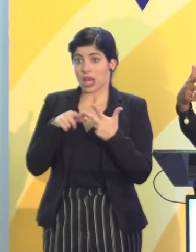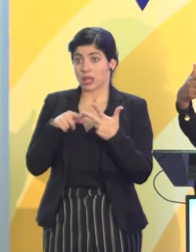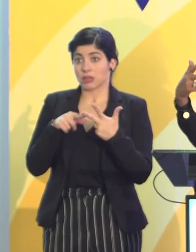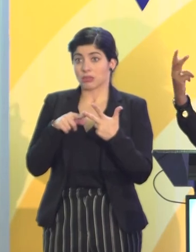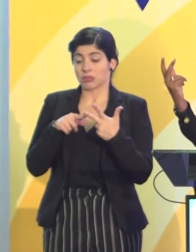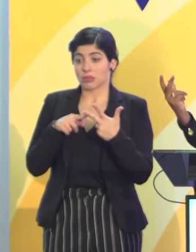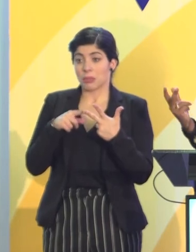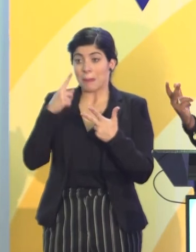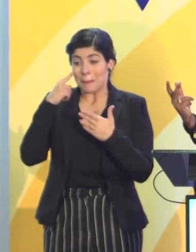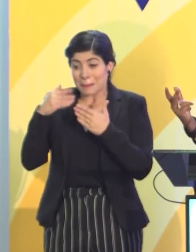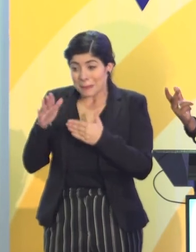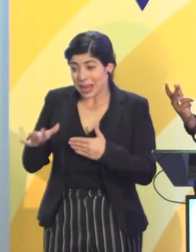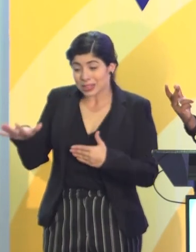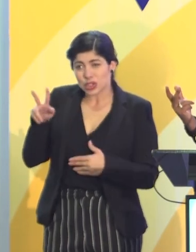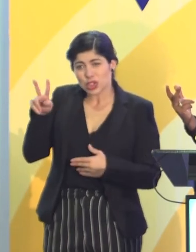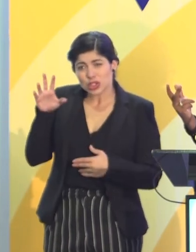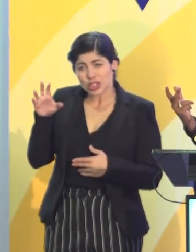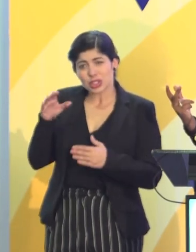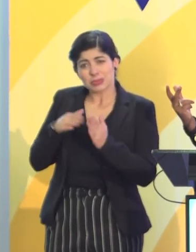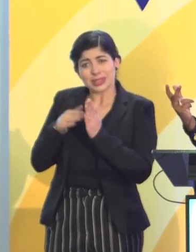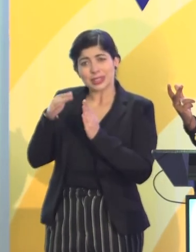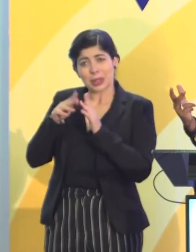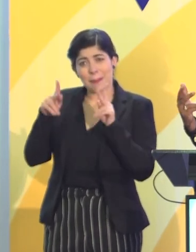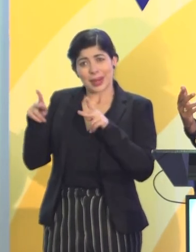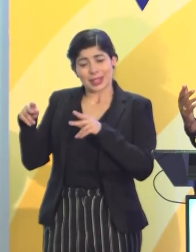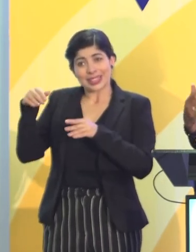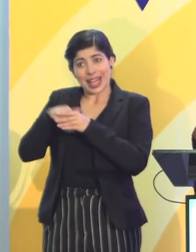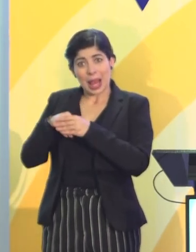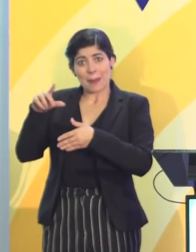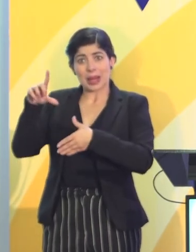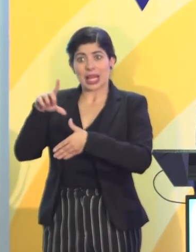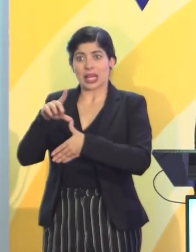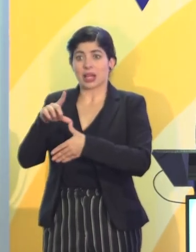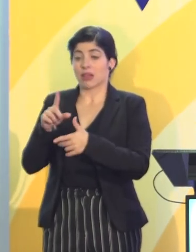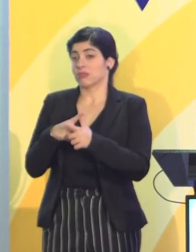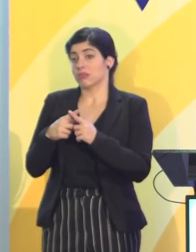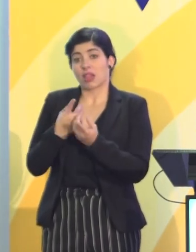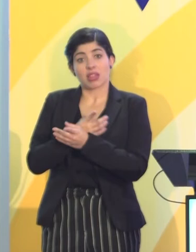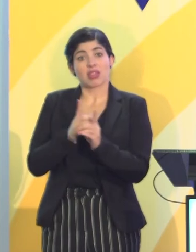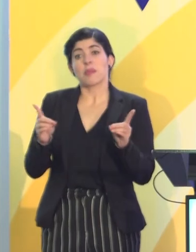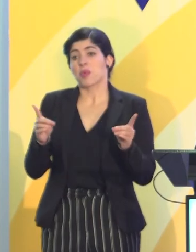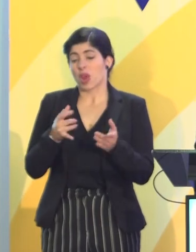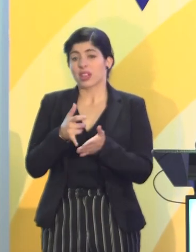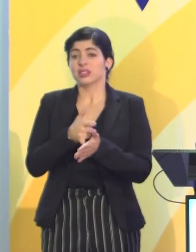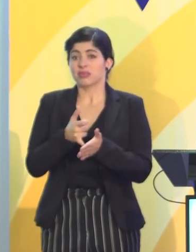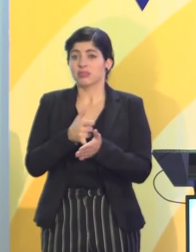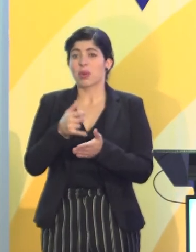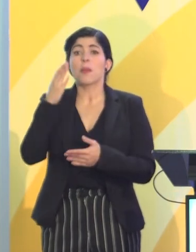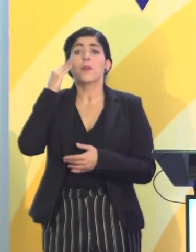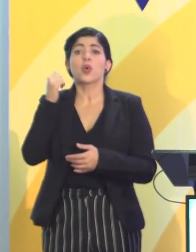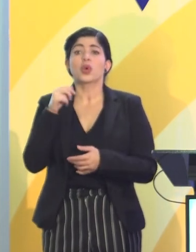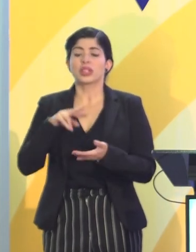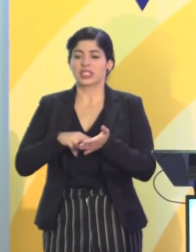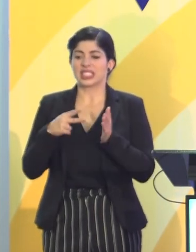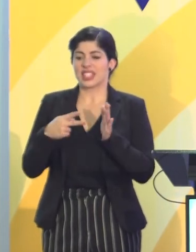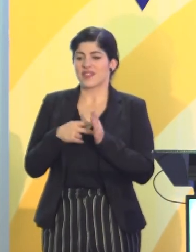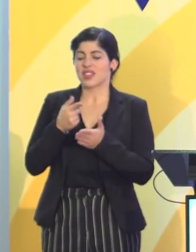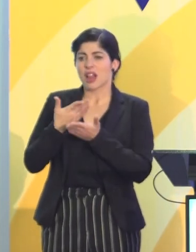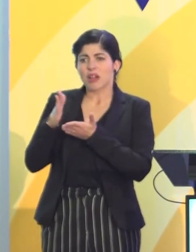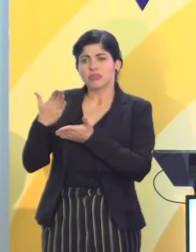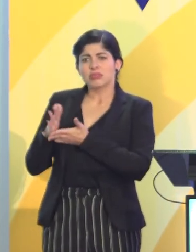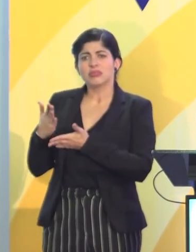para más de 200 millones de personas en América Latina, pues las democracias son bastante frágiles, porque se trata que se están